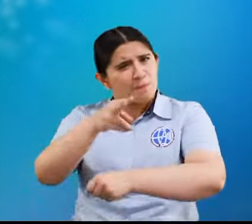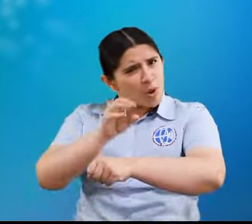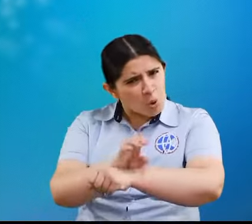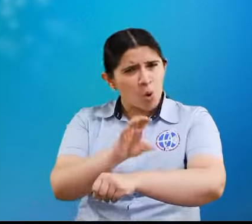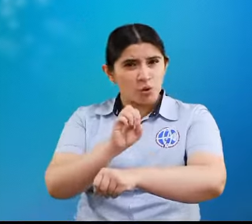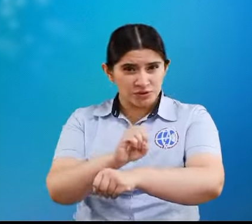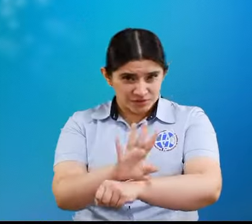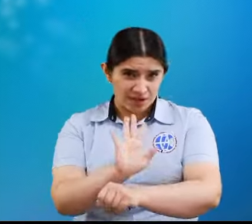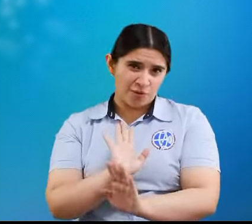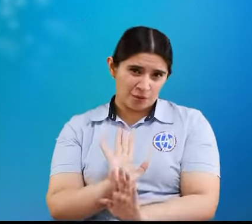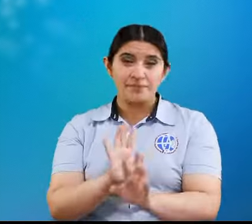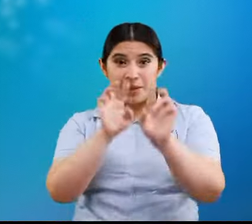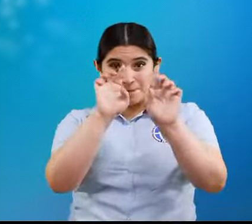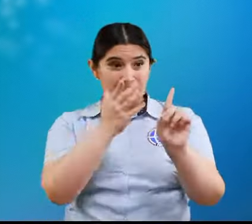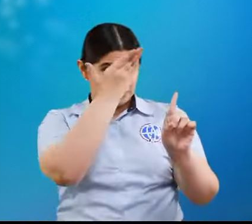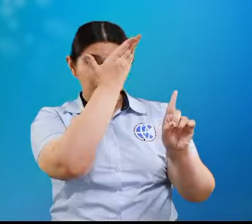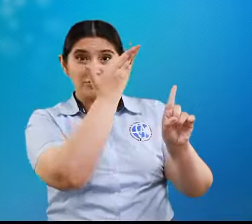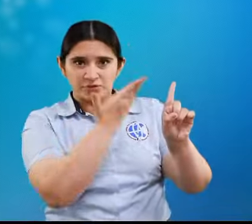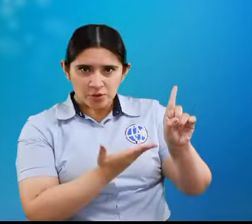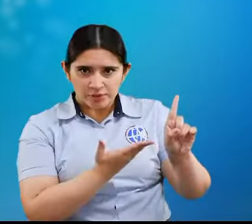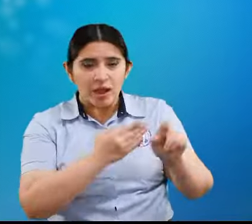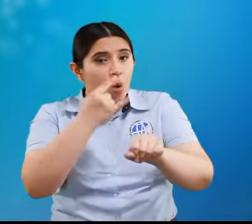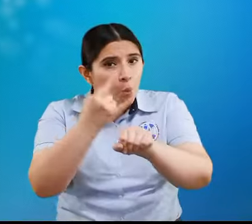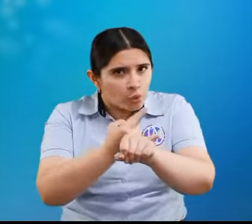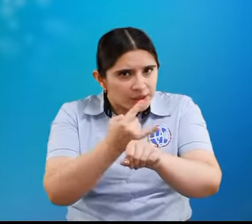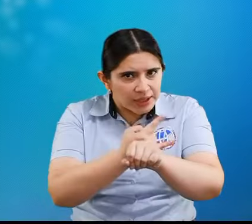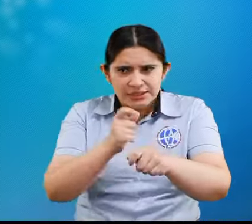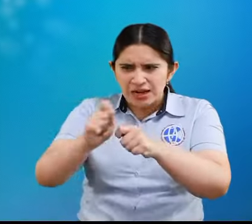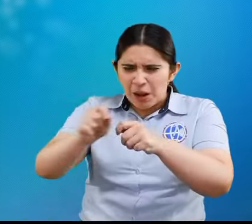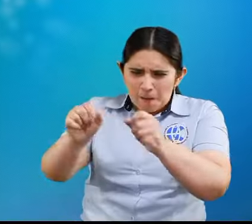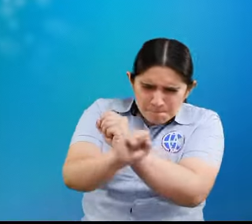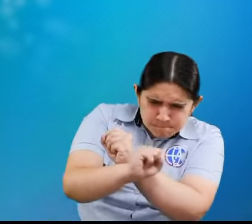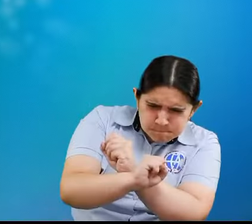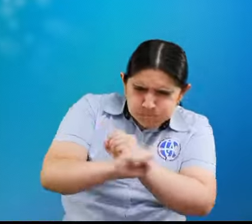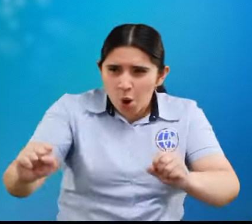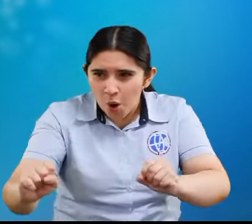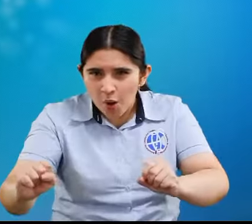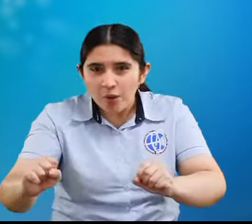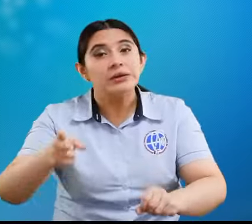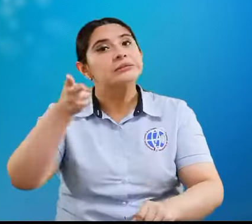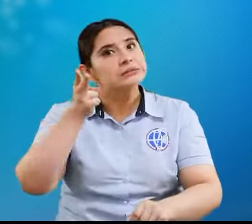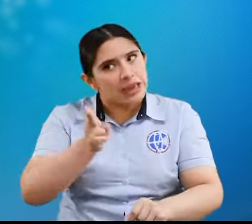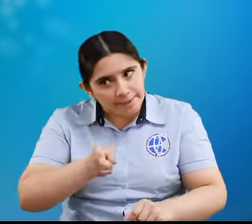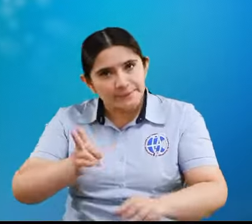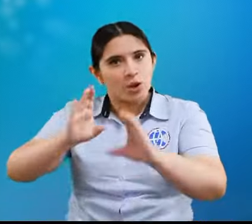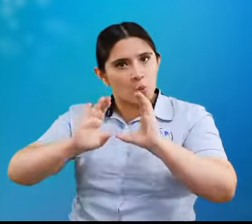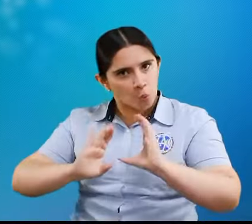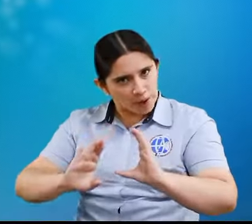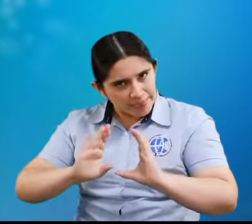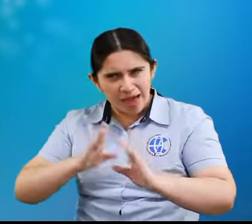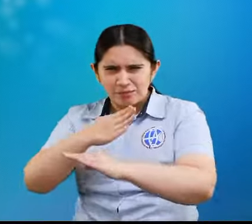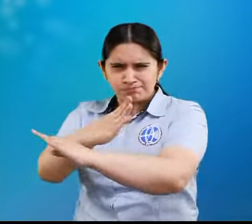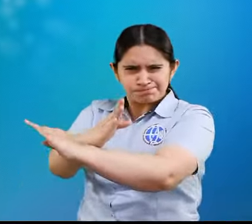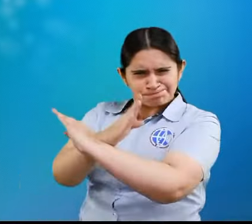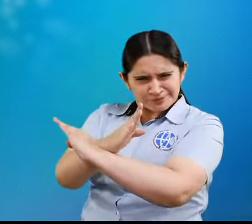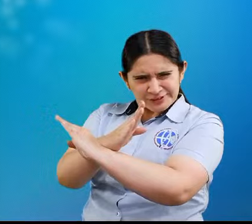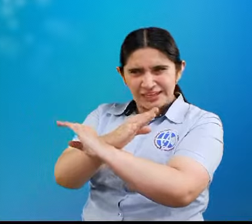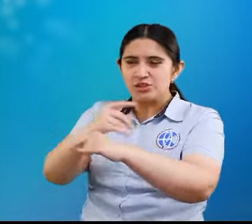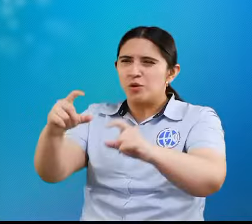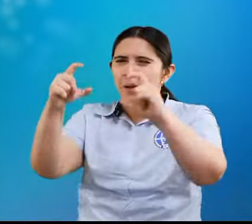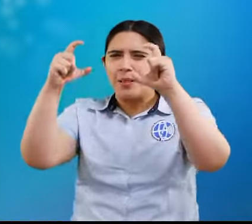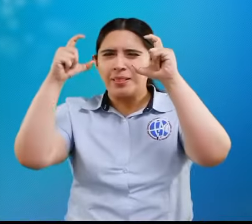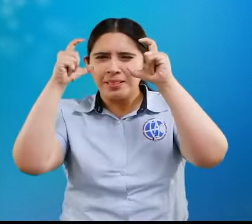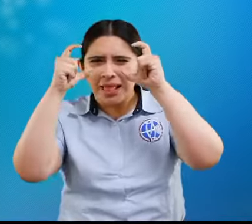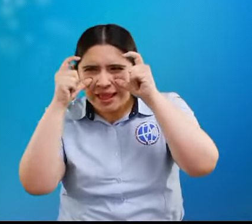es recomendable que la persona que los esté utilizando, pues, tenga algún tipo de protección